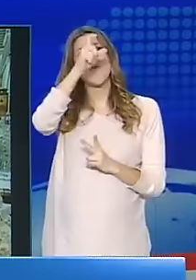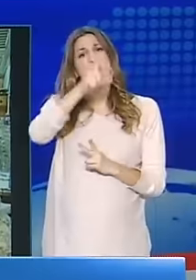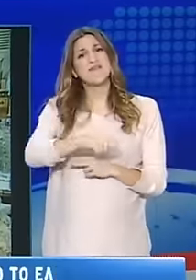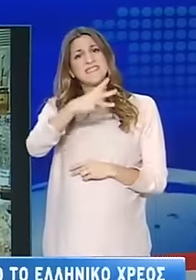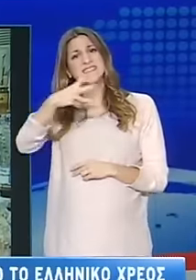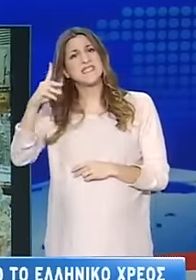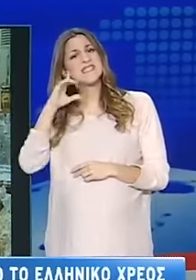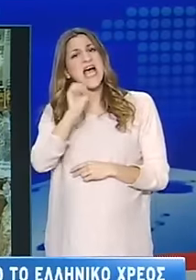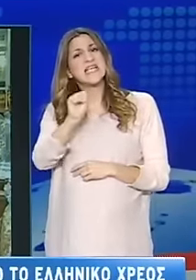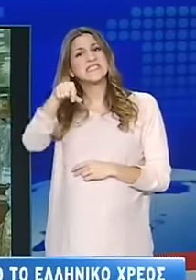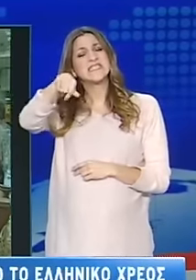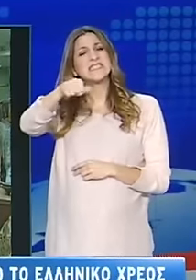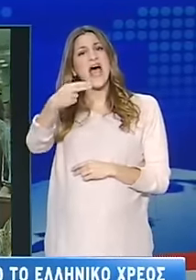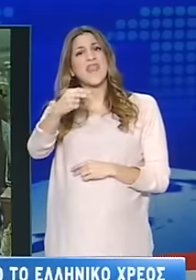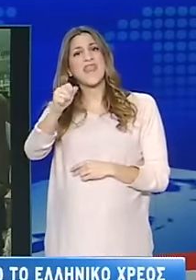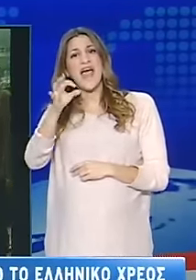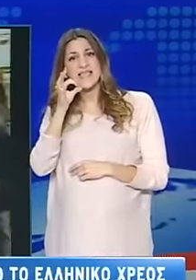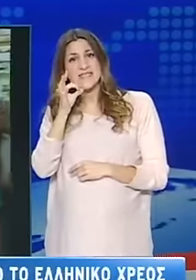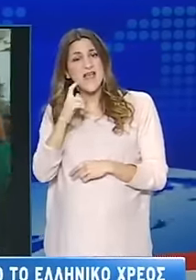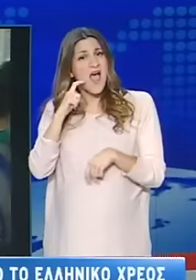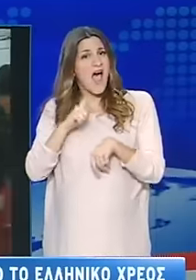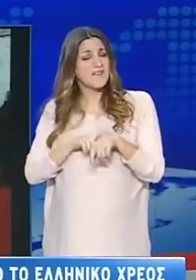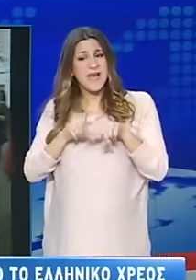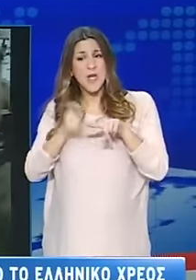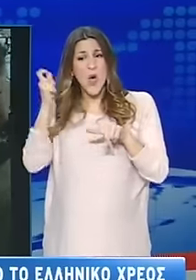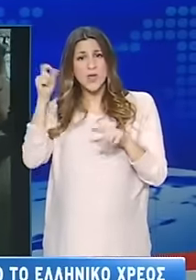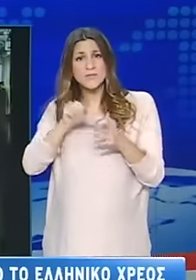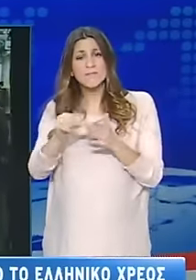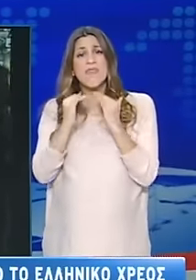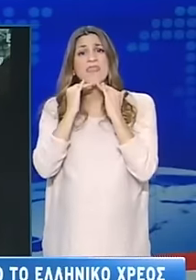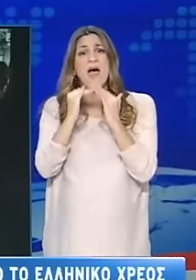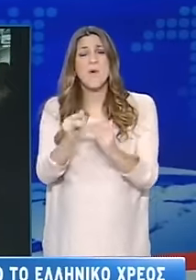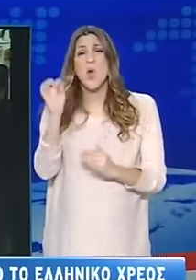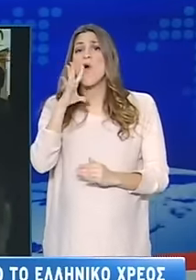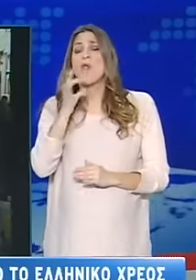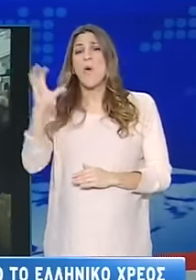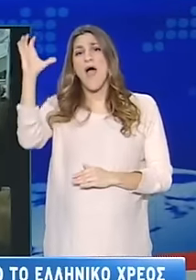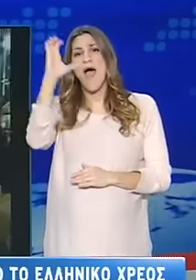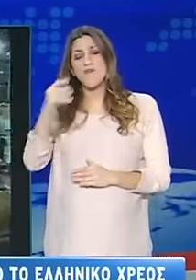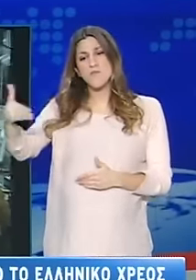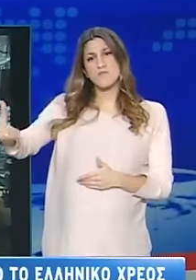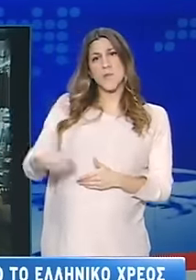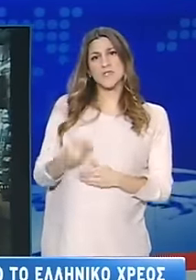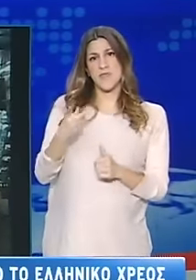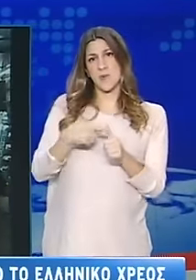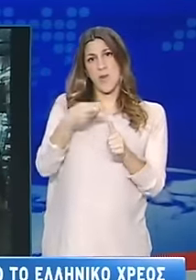εξετάζουν οι Ευρωπαίοι για μείωση των επιτοκίων και επιμήκυνση των δανείων δεν αφορούν τη δύσκολη περίοδο έως το 2020, αλλά